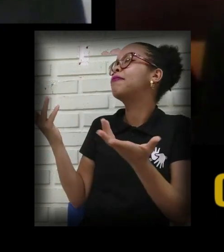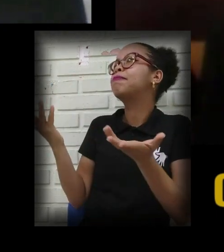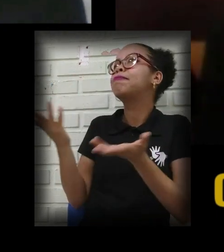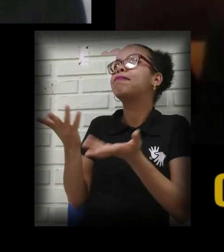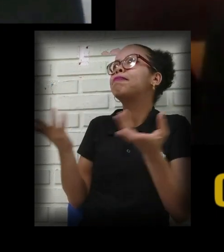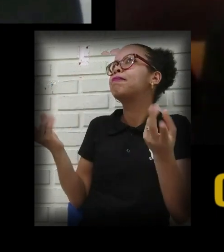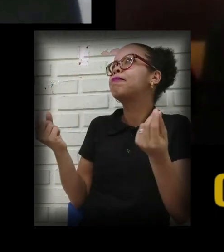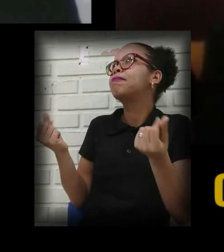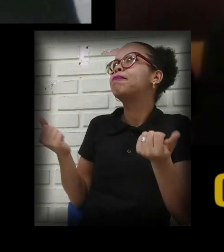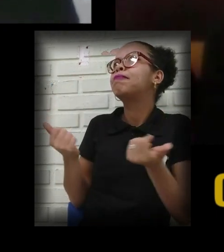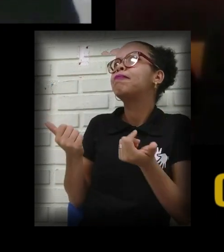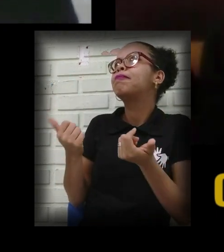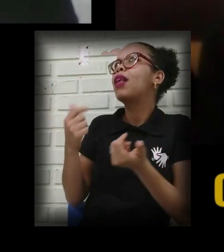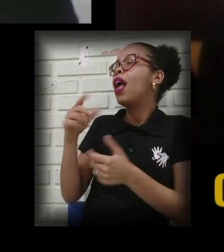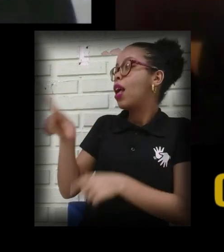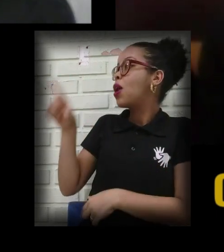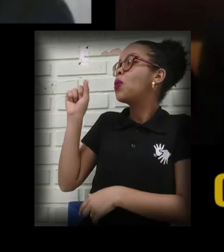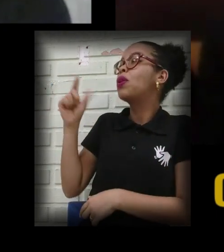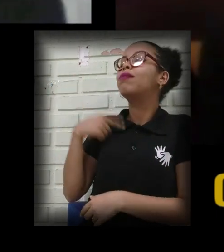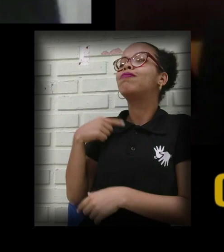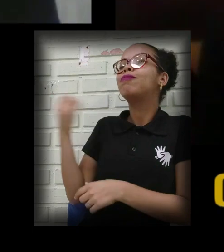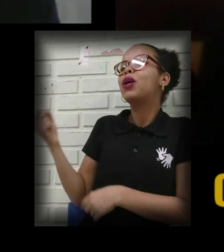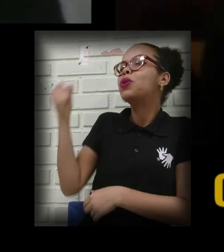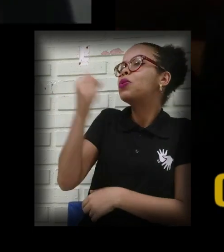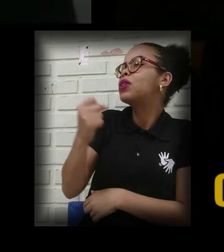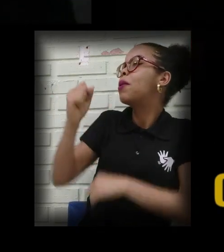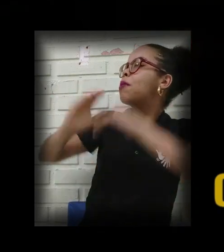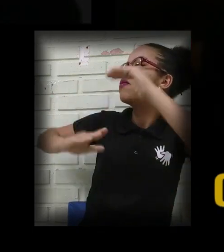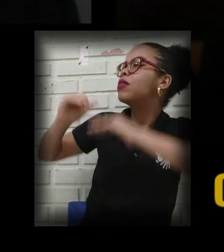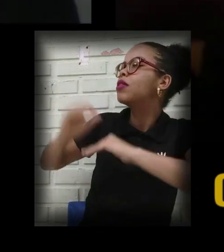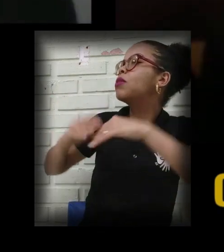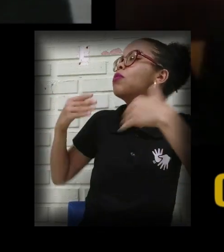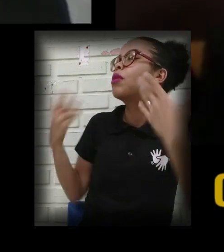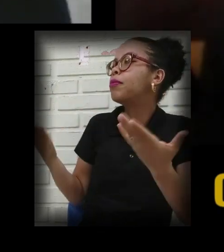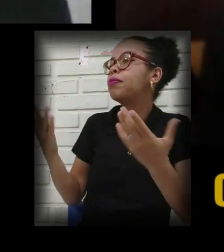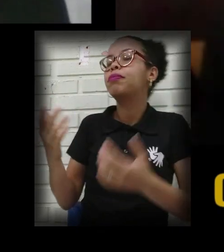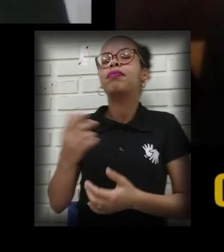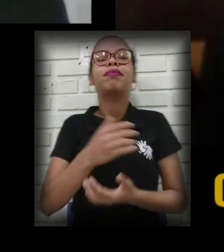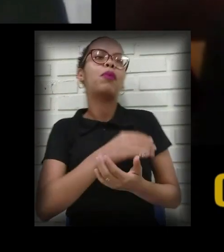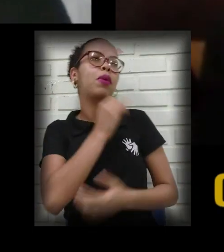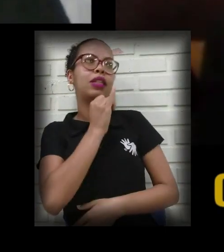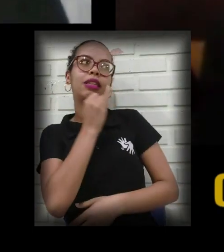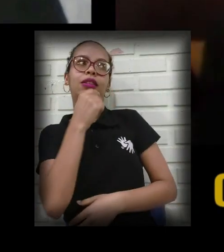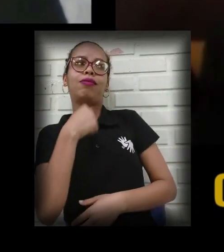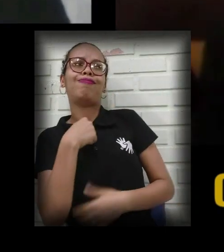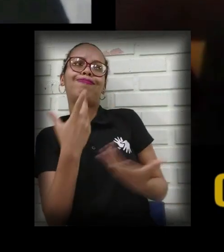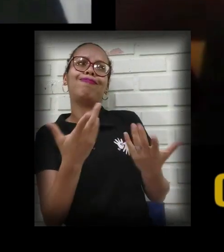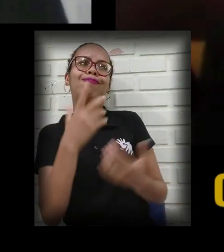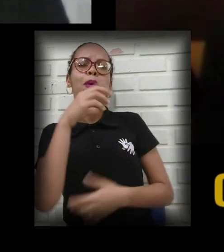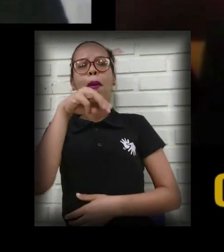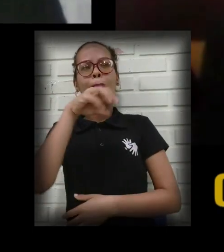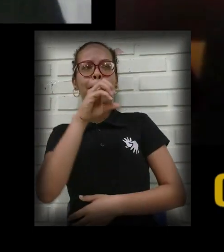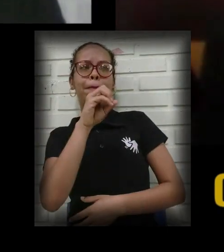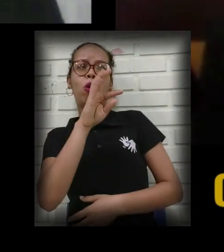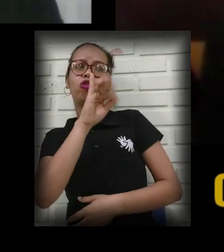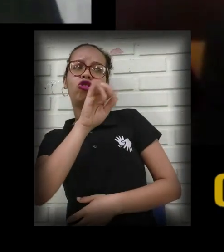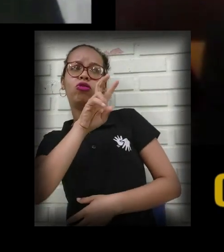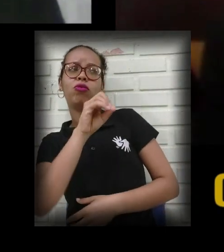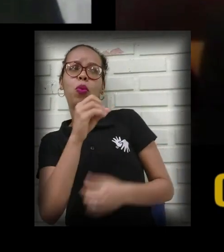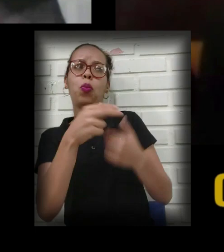ramo de atuação profissional? Eu não diria que teria um motivo, assim, até porque eu não tenho